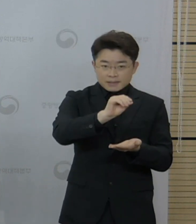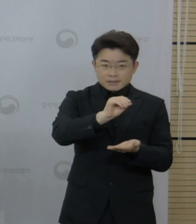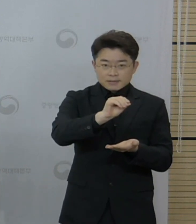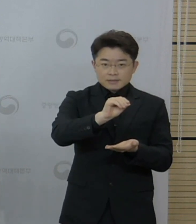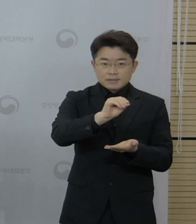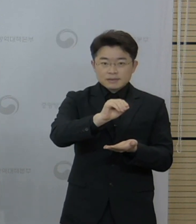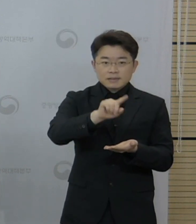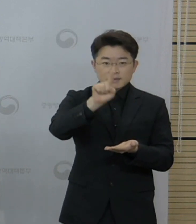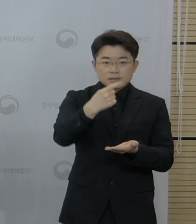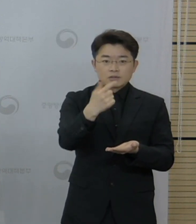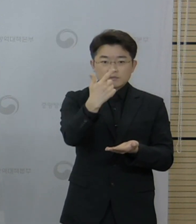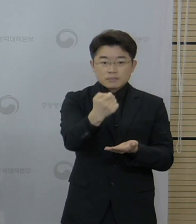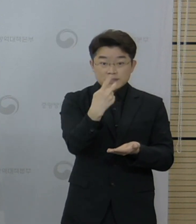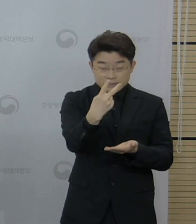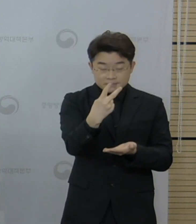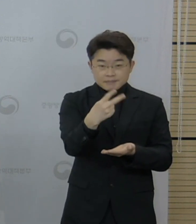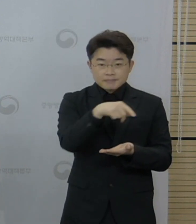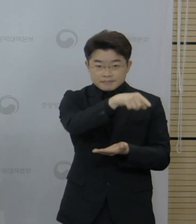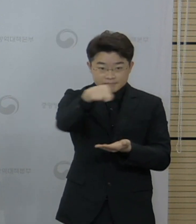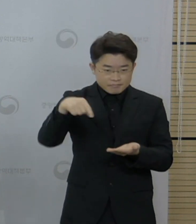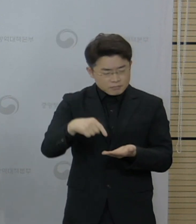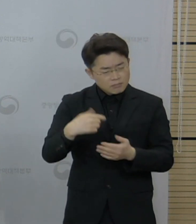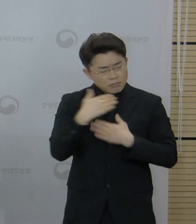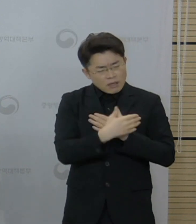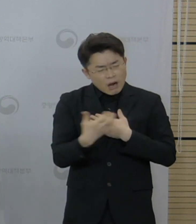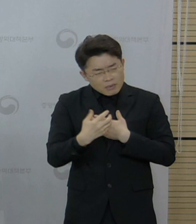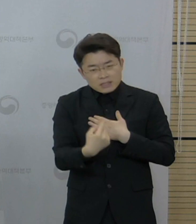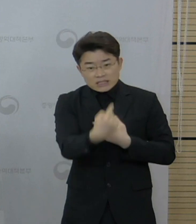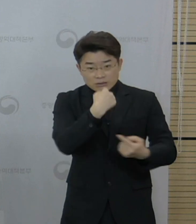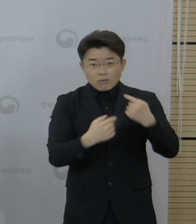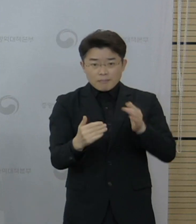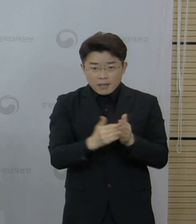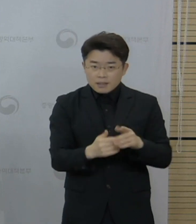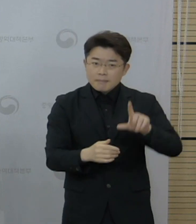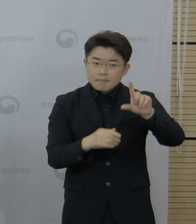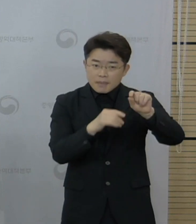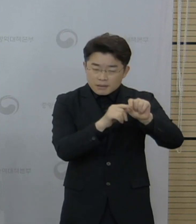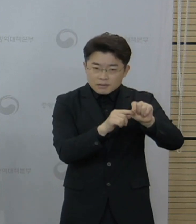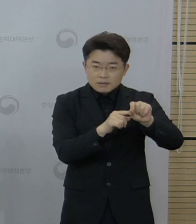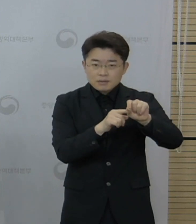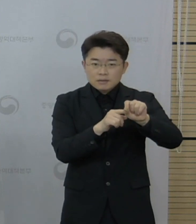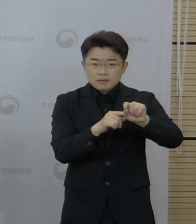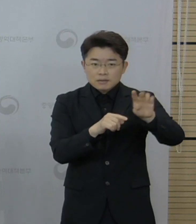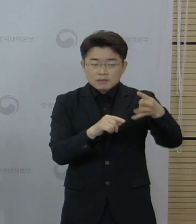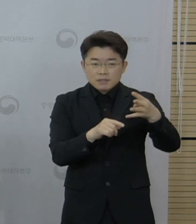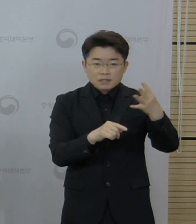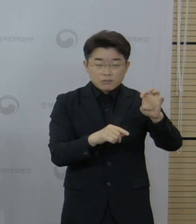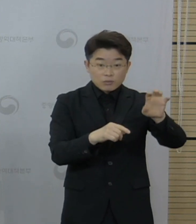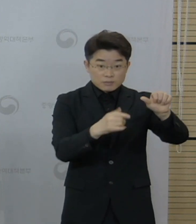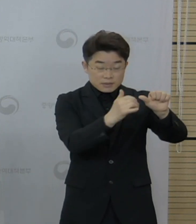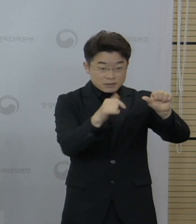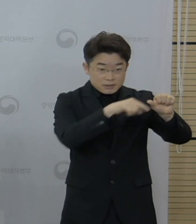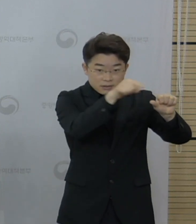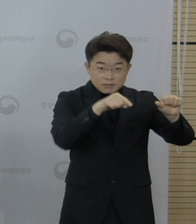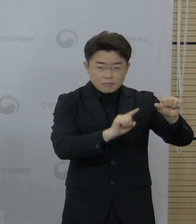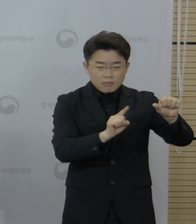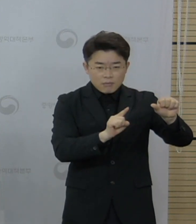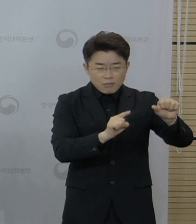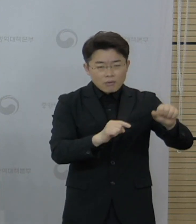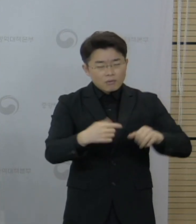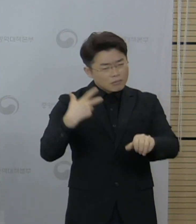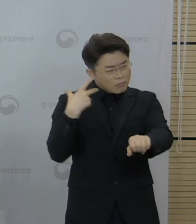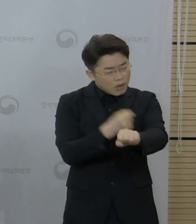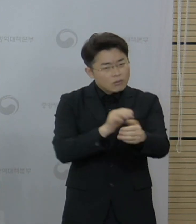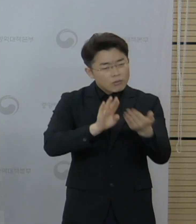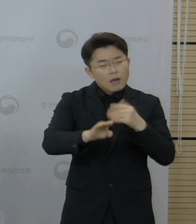,626건으로 이 중 1만 1,439건은 예방접종 후 흔하게 나타날 수